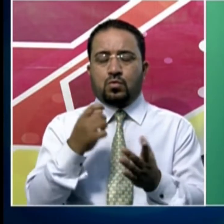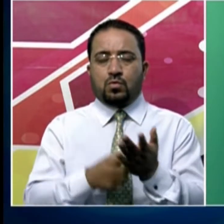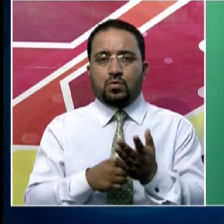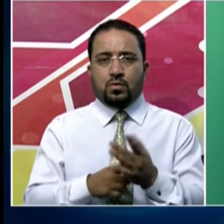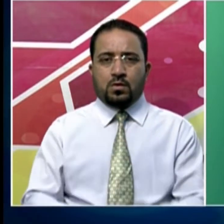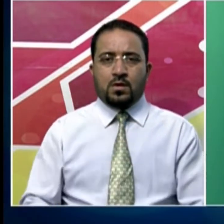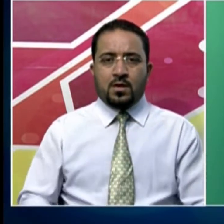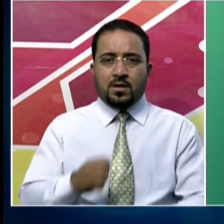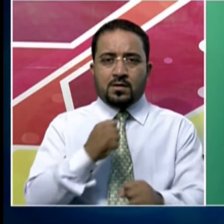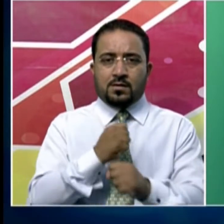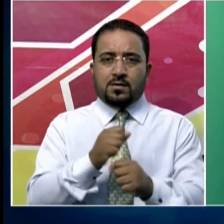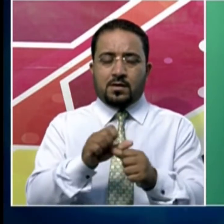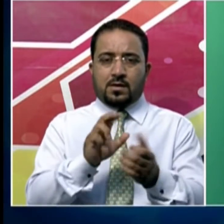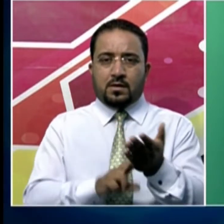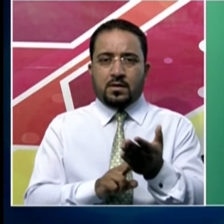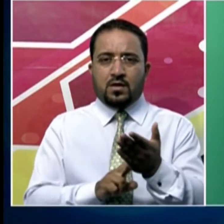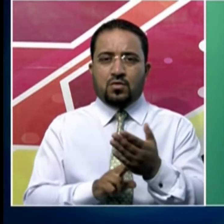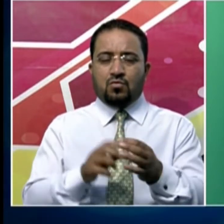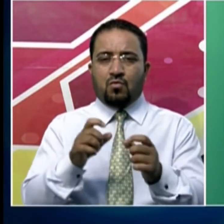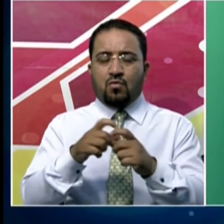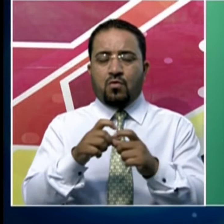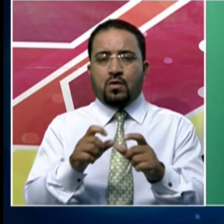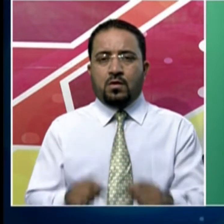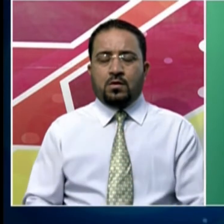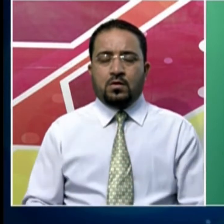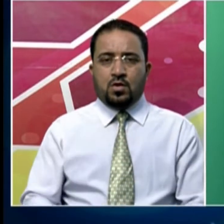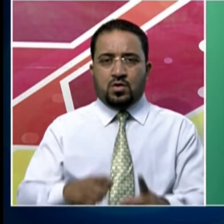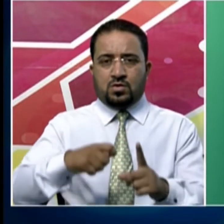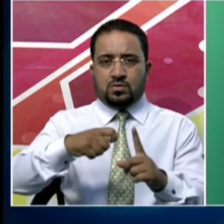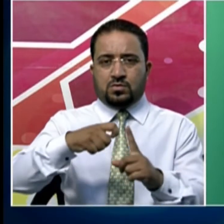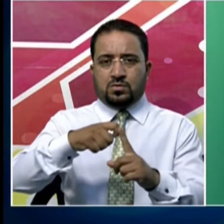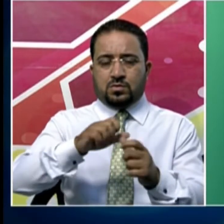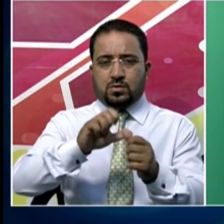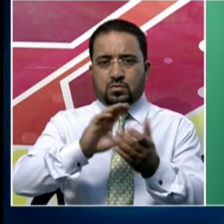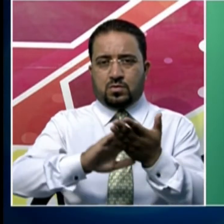گاندربل زلہ کے چونٹ ولیوار علاقے کی سرپنچ